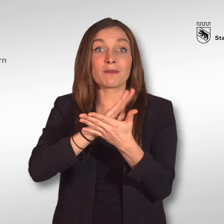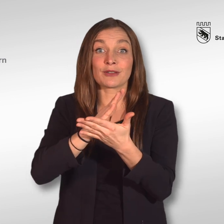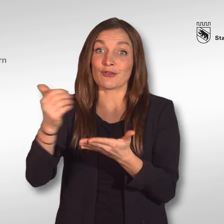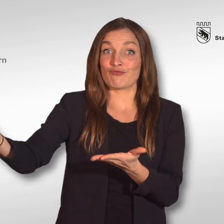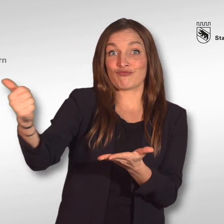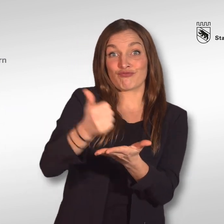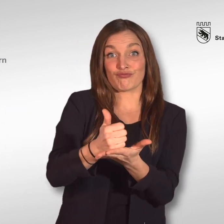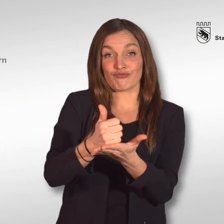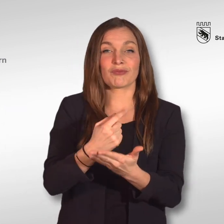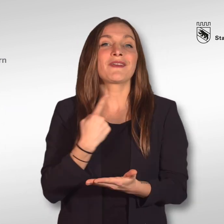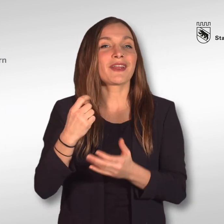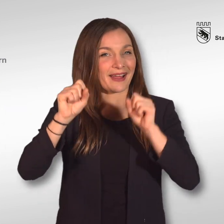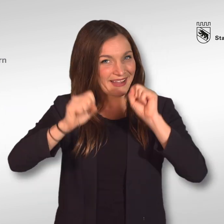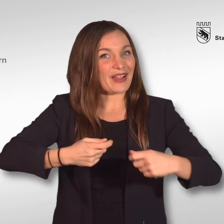für das Bewerbungsgespräch.